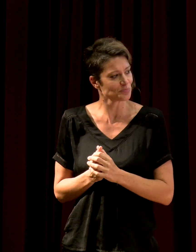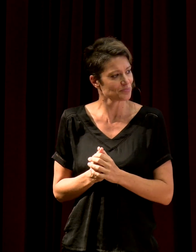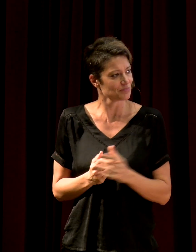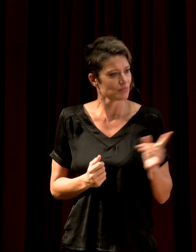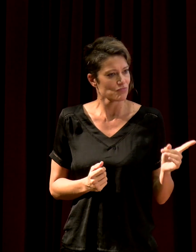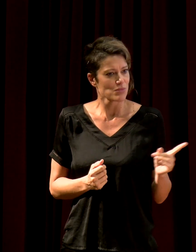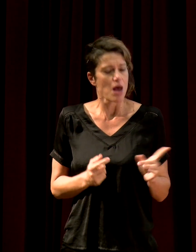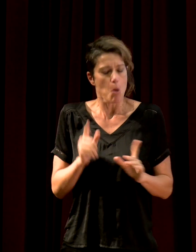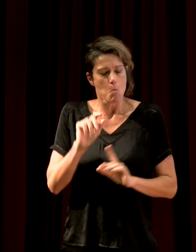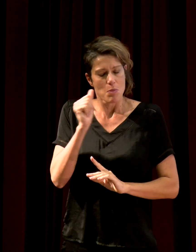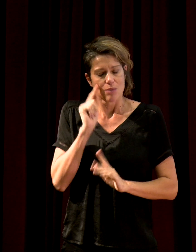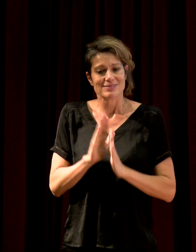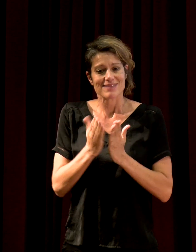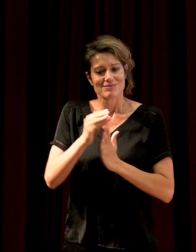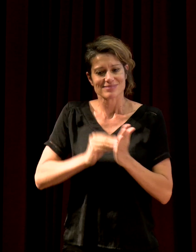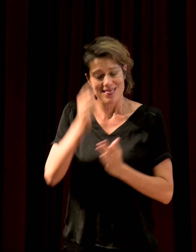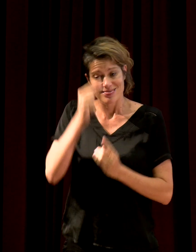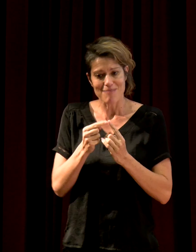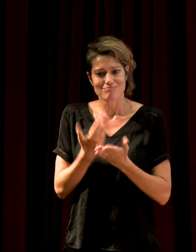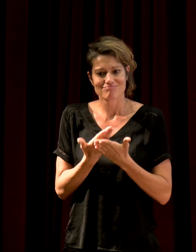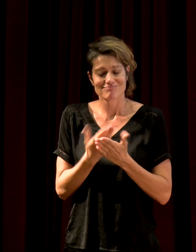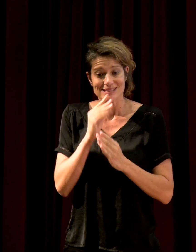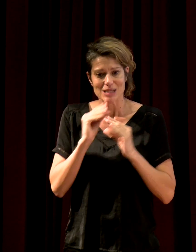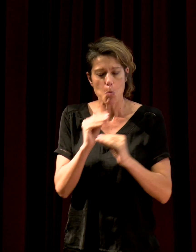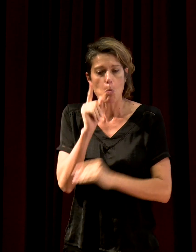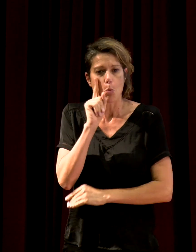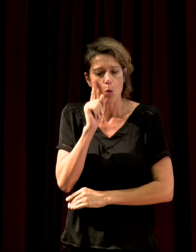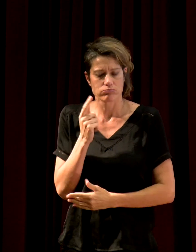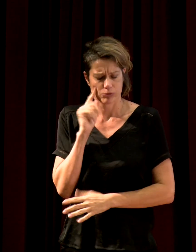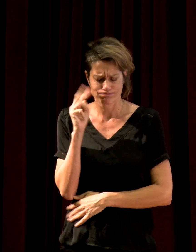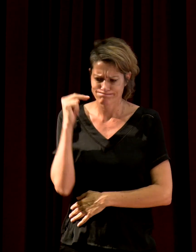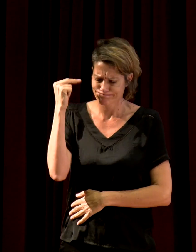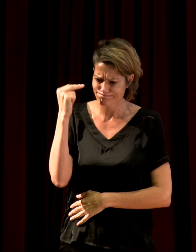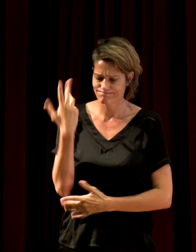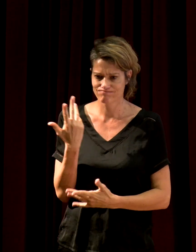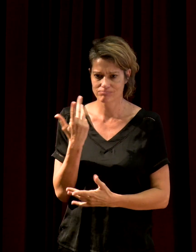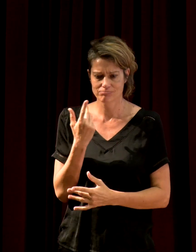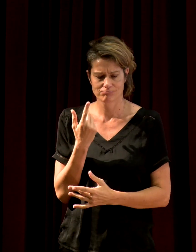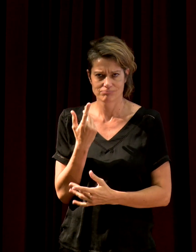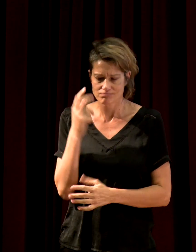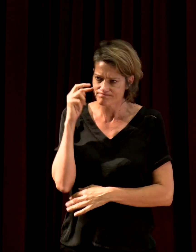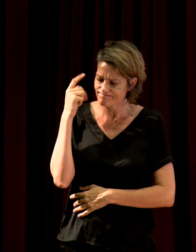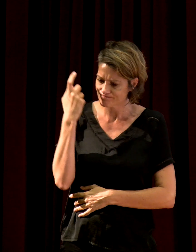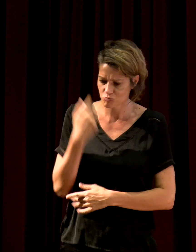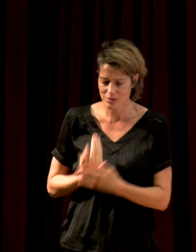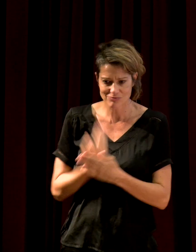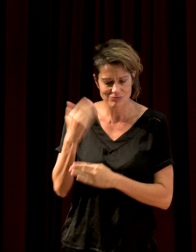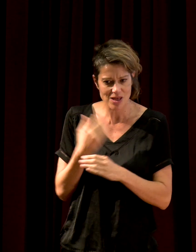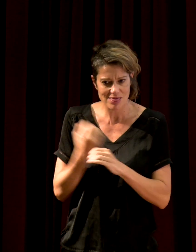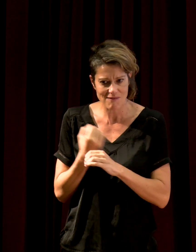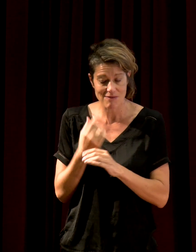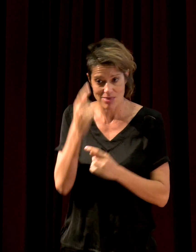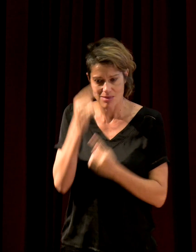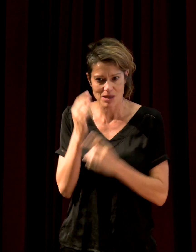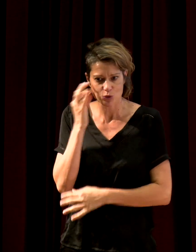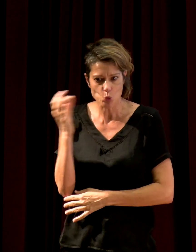pourquoi ce livre ? À un moment, je me suis dit, mais on passe nos journées à travailler sur les sons. Mais qu'est-ce qu'il y